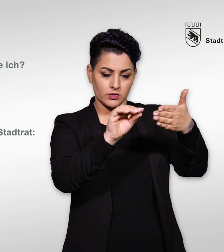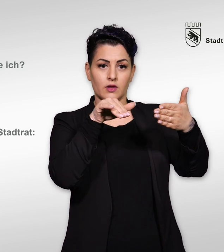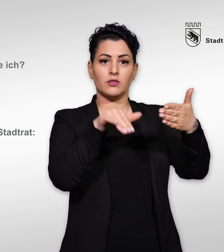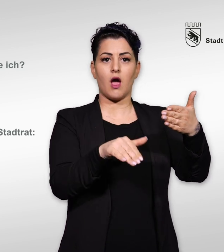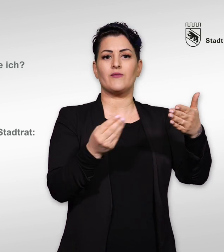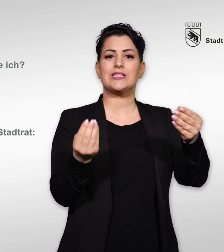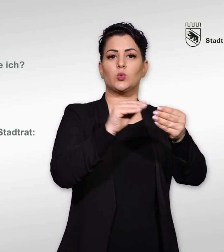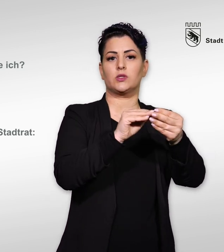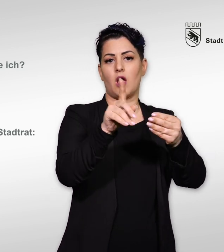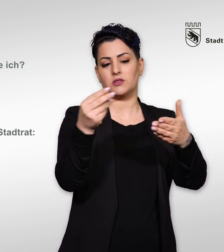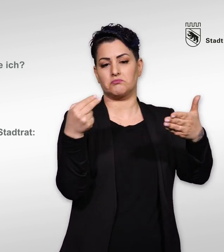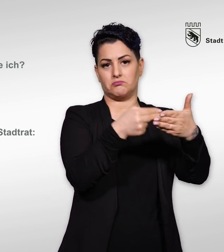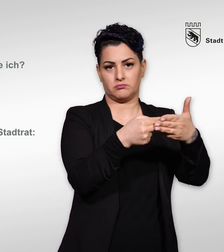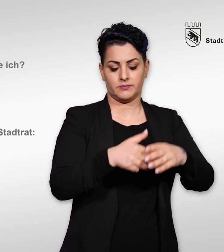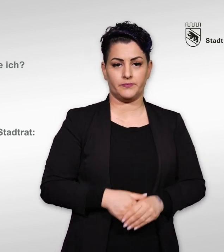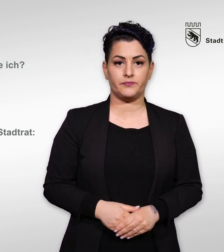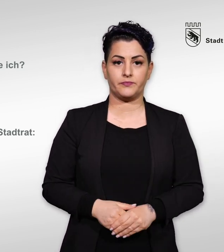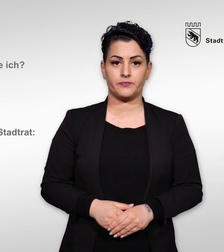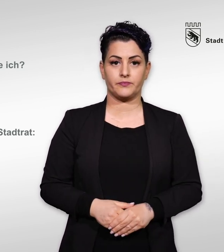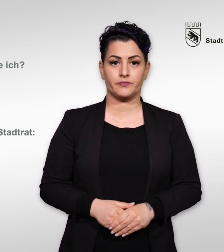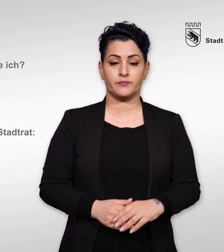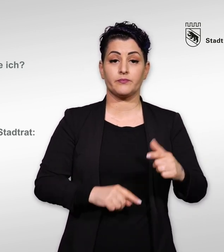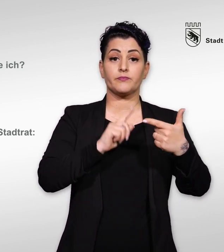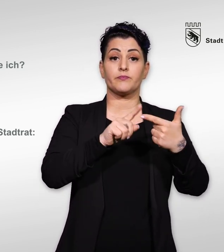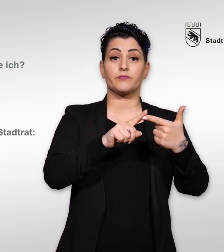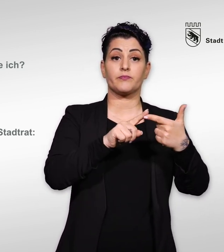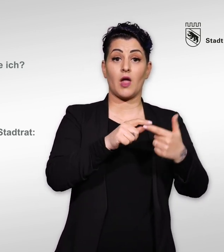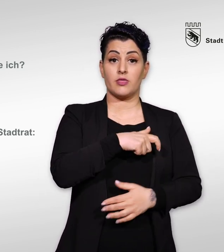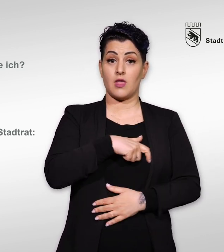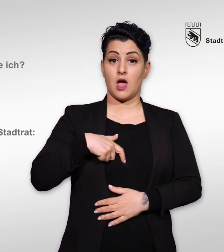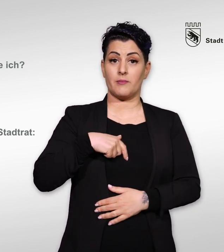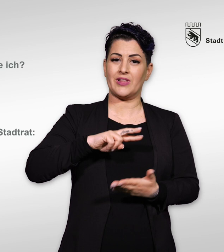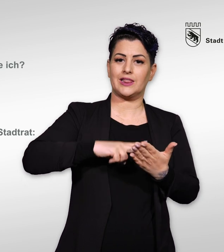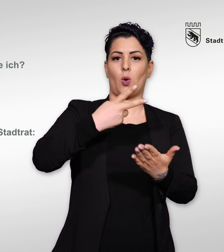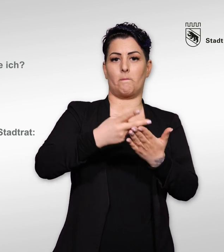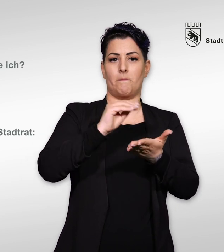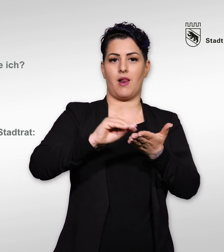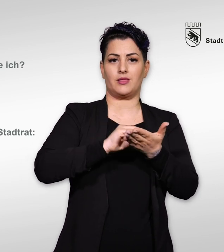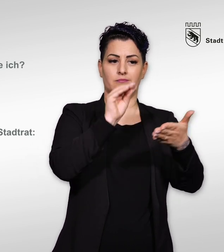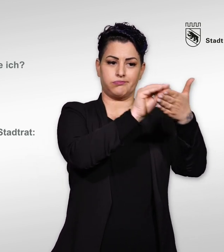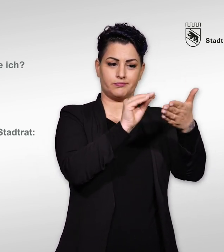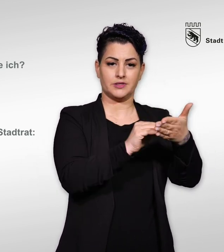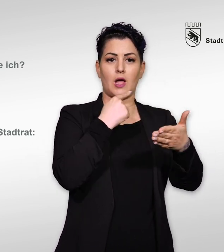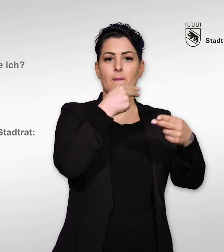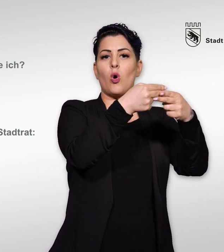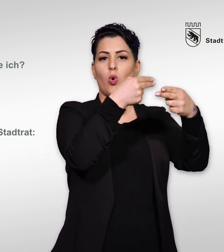die leeren Linien als Zusatzstimmen. Zweitens Namen doppelt aufschreiben, also kumulieren.